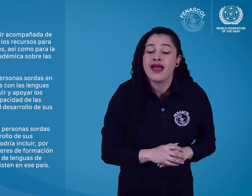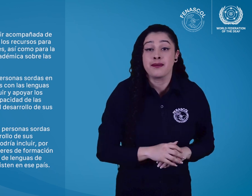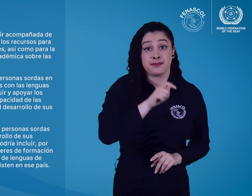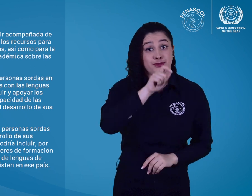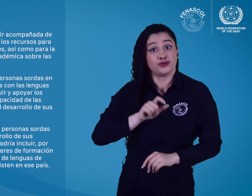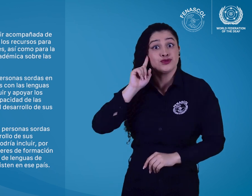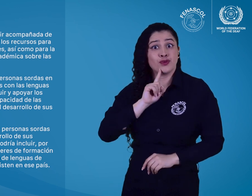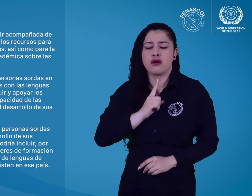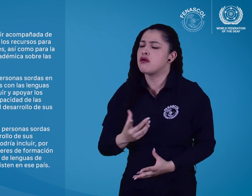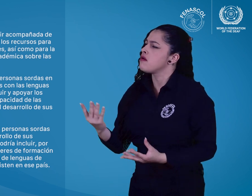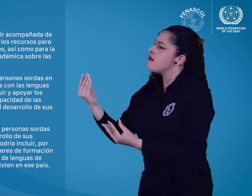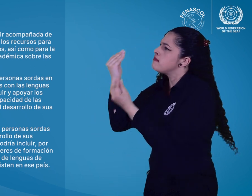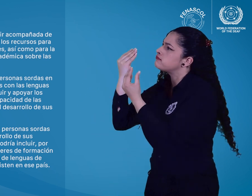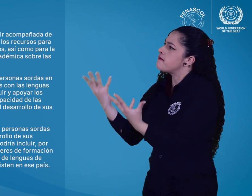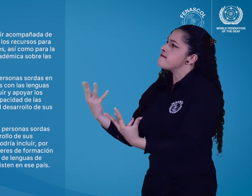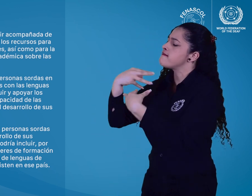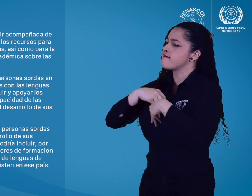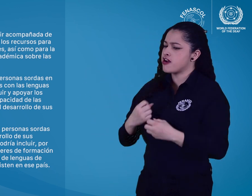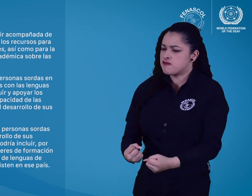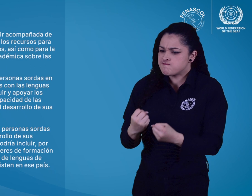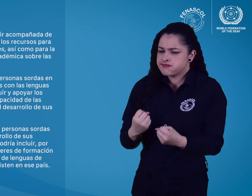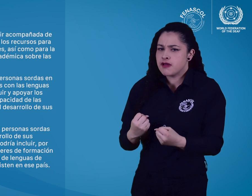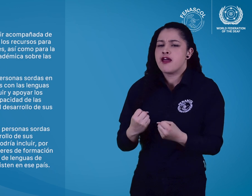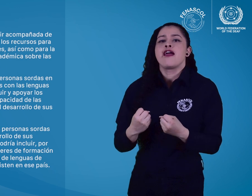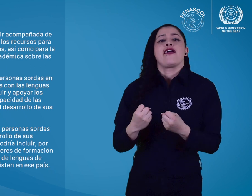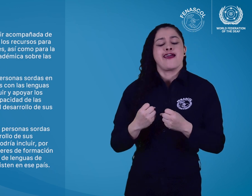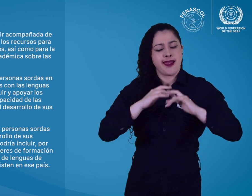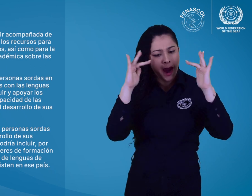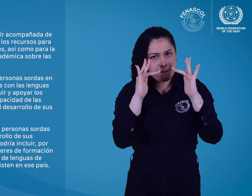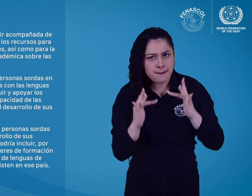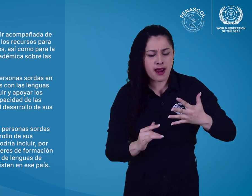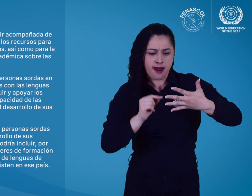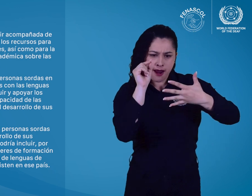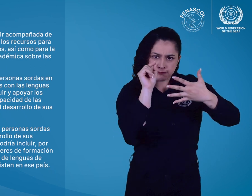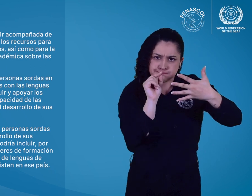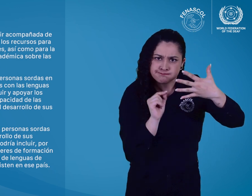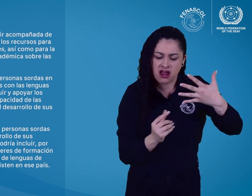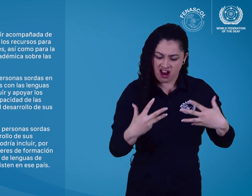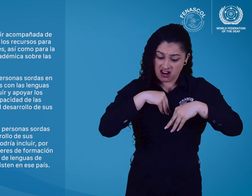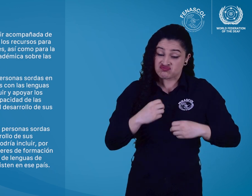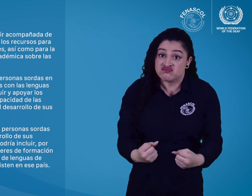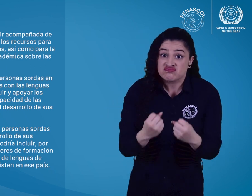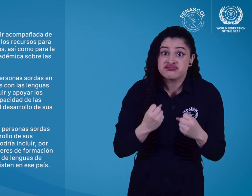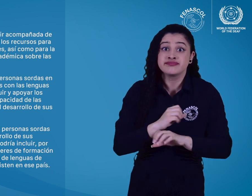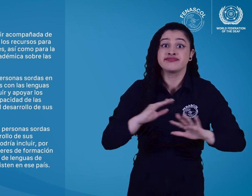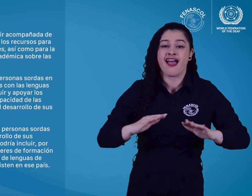capacidad de las personas sordas para liderar el desarrollo de sus lenguas de señas